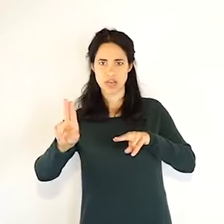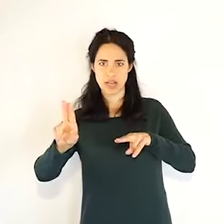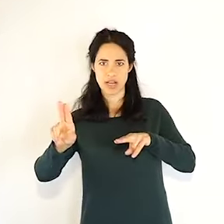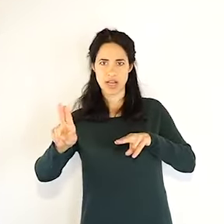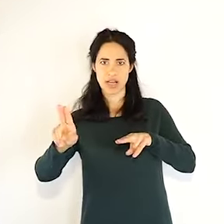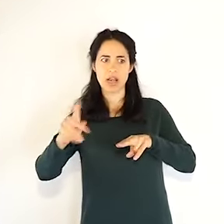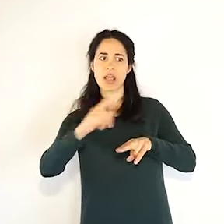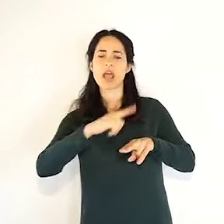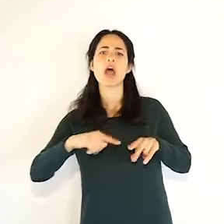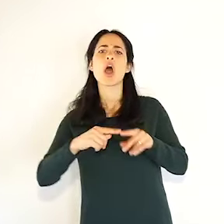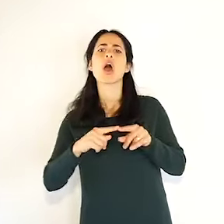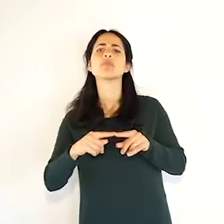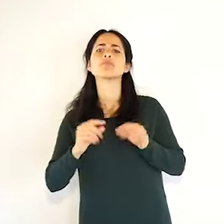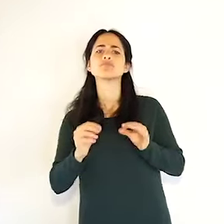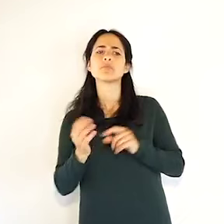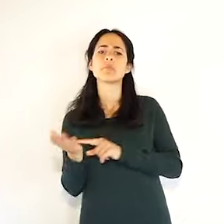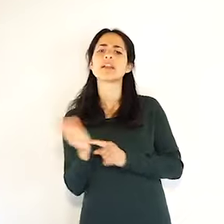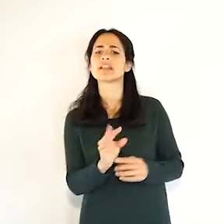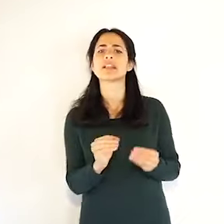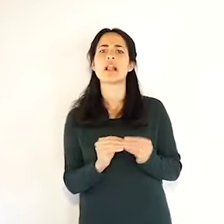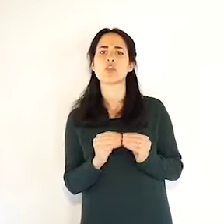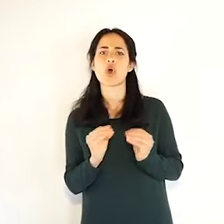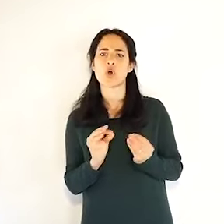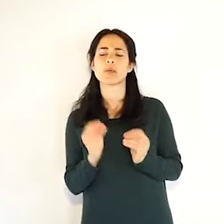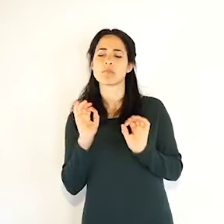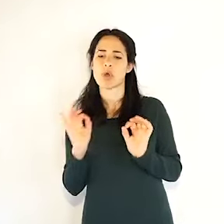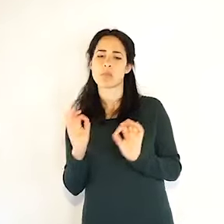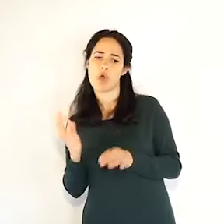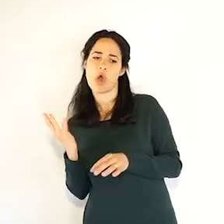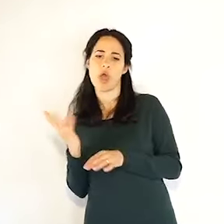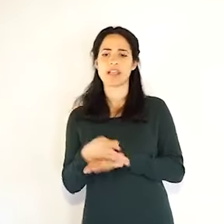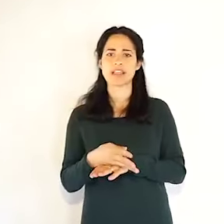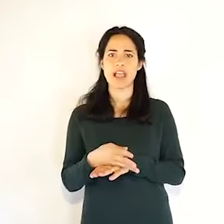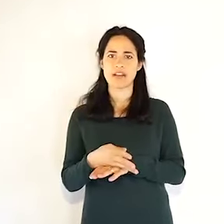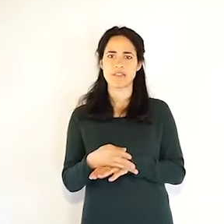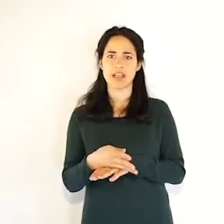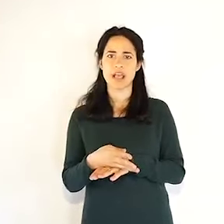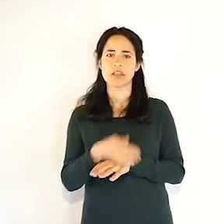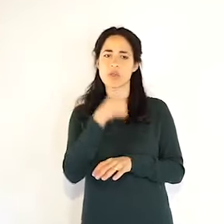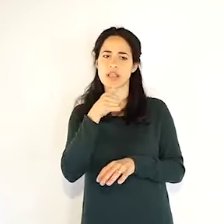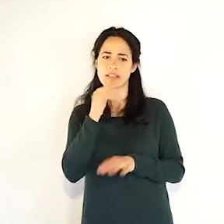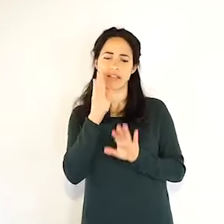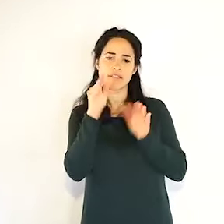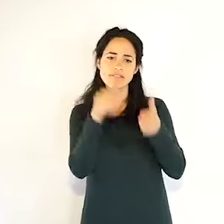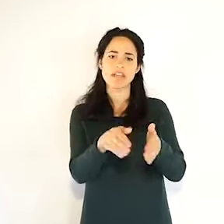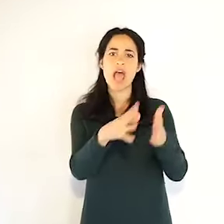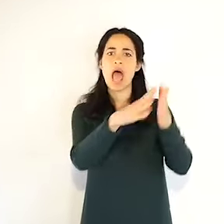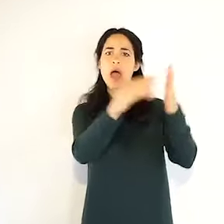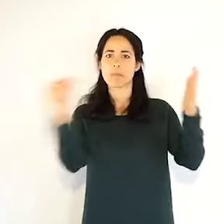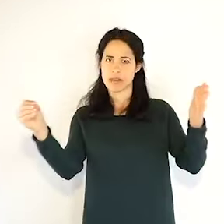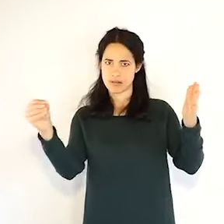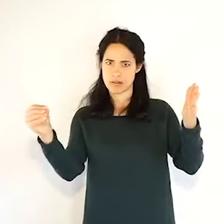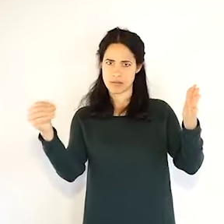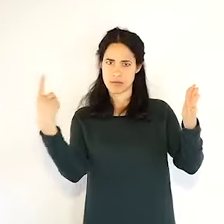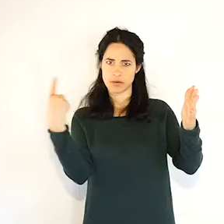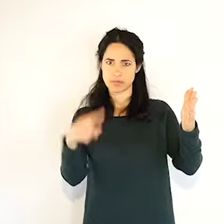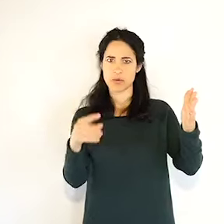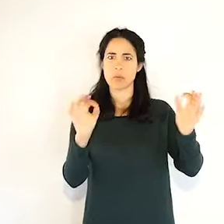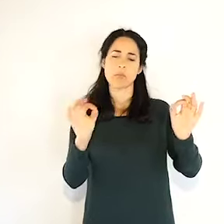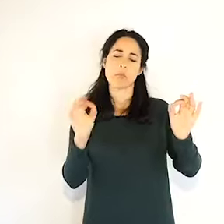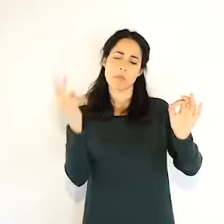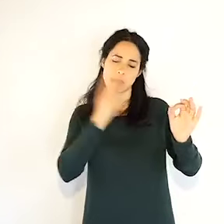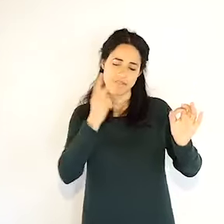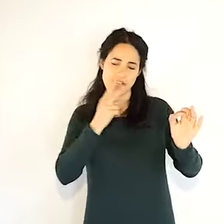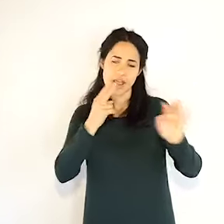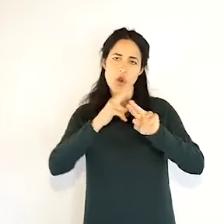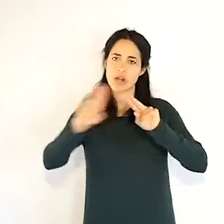consiste nel finanziamento di ulteriori 146 posti letto di terapia intensiva